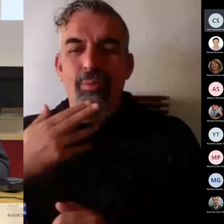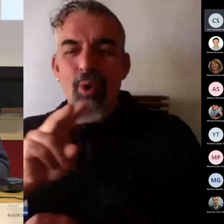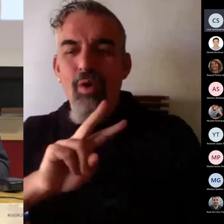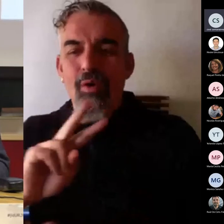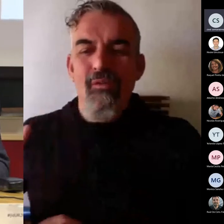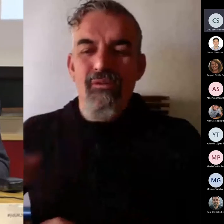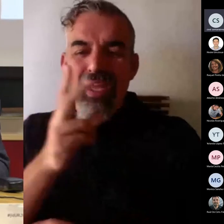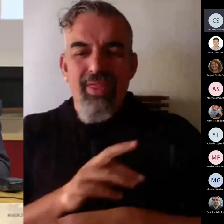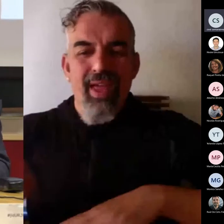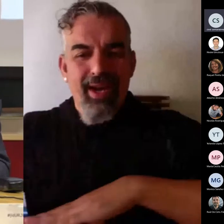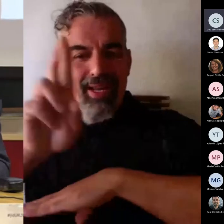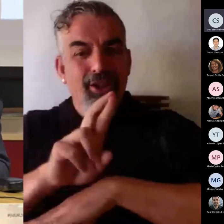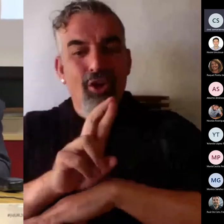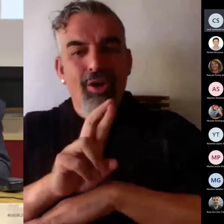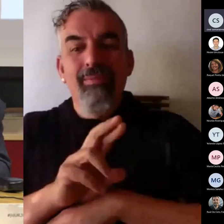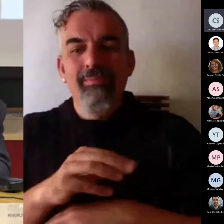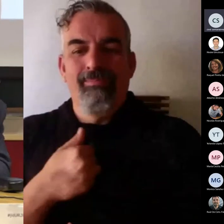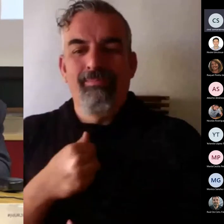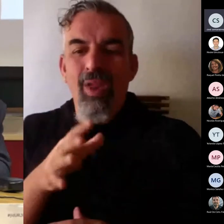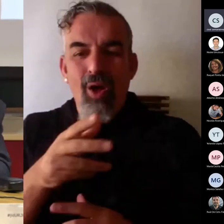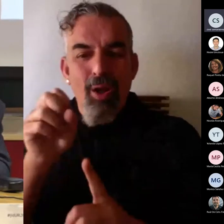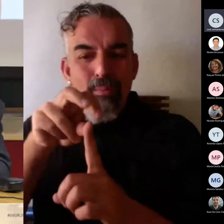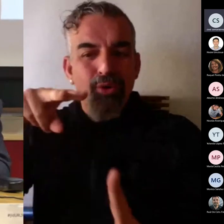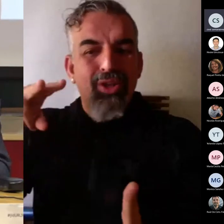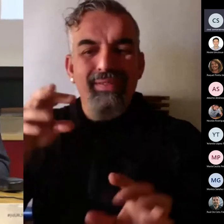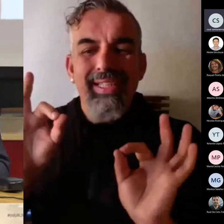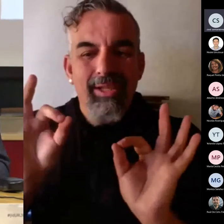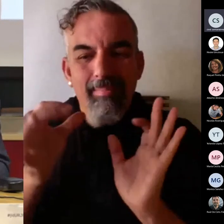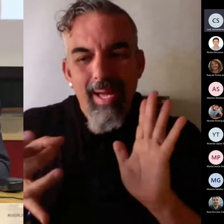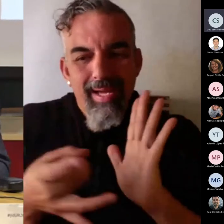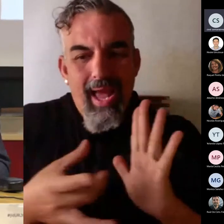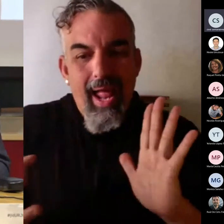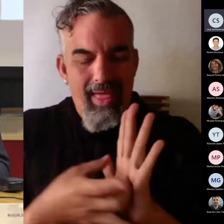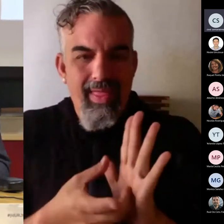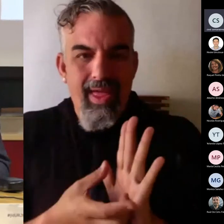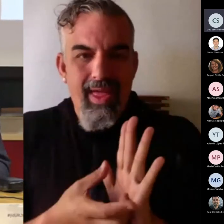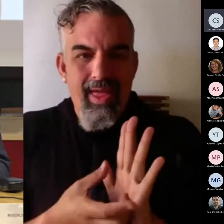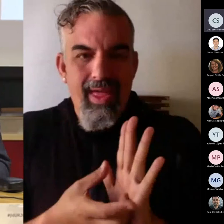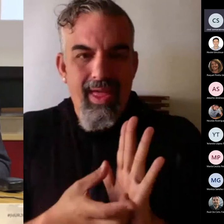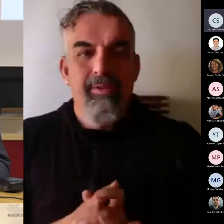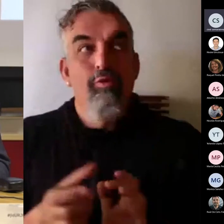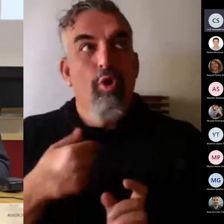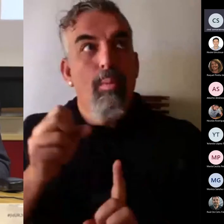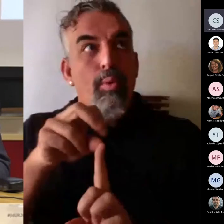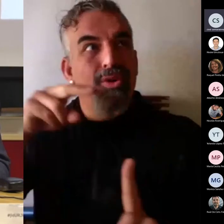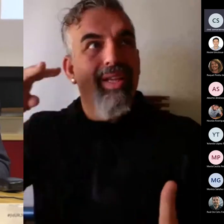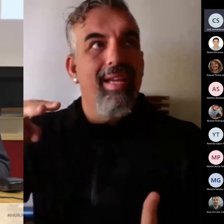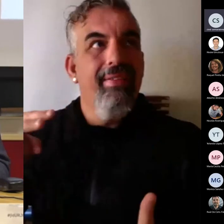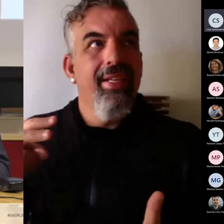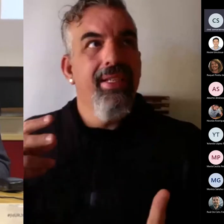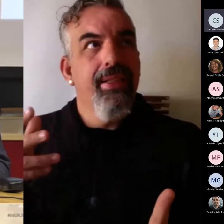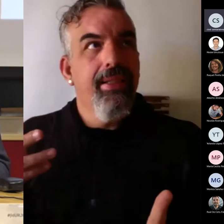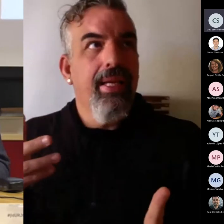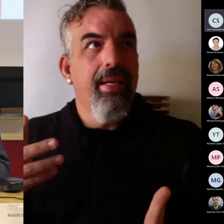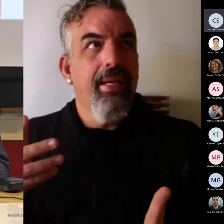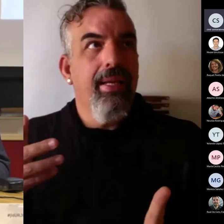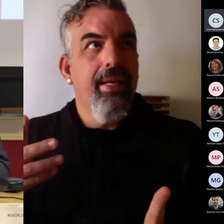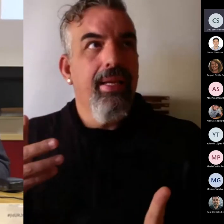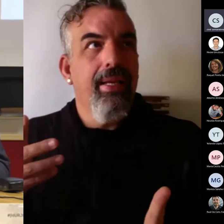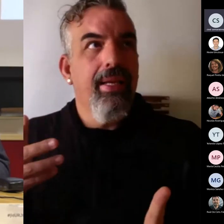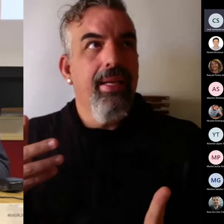Entonces, tengo una visión irresponsable de calidad. Tengo una visión de la marcha de los títulos